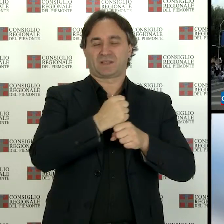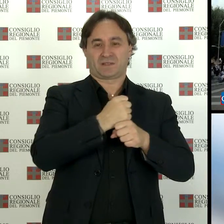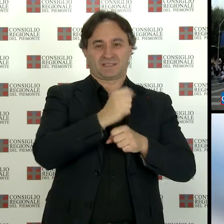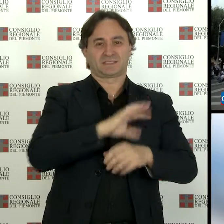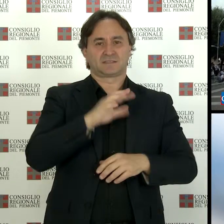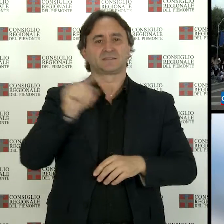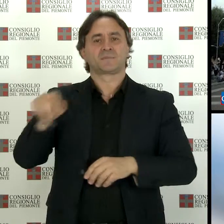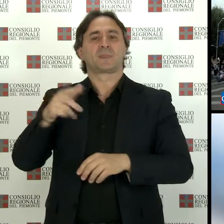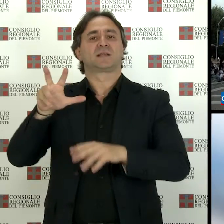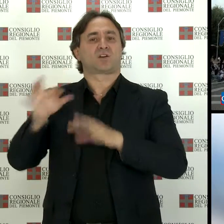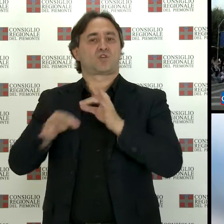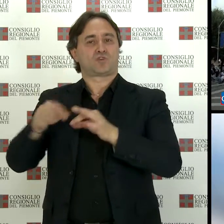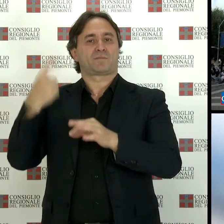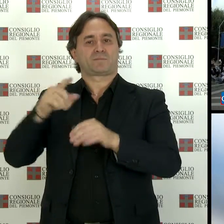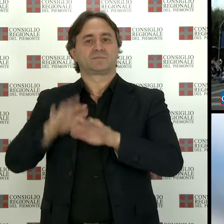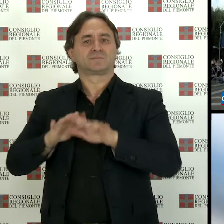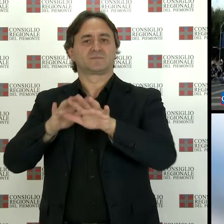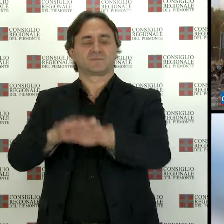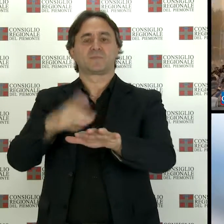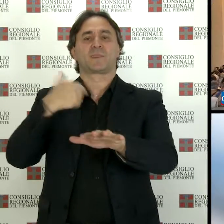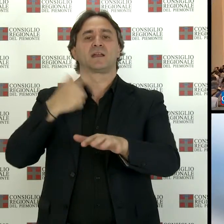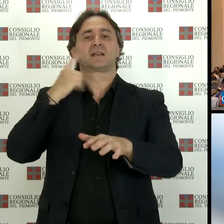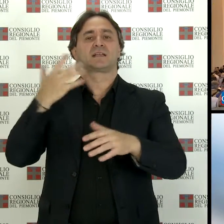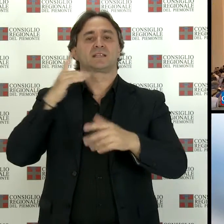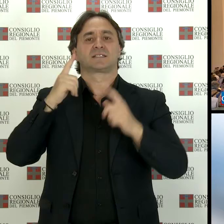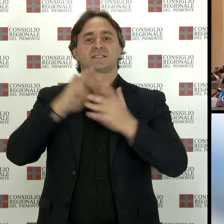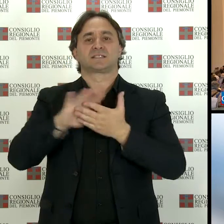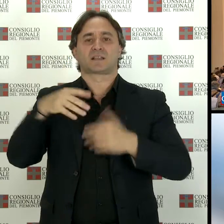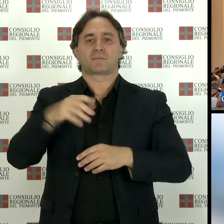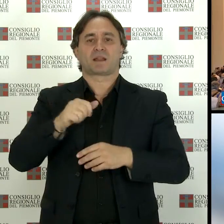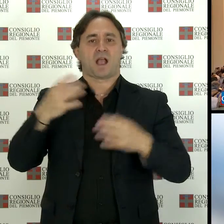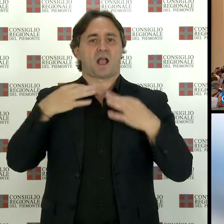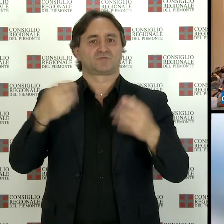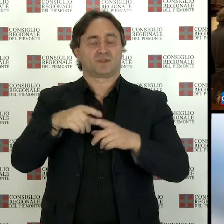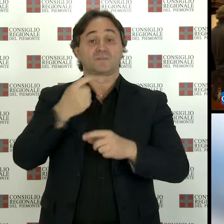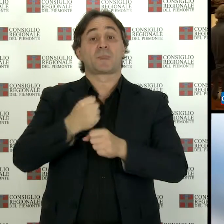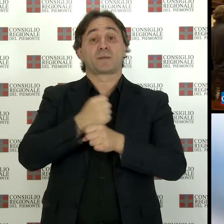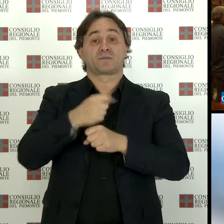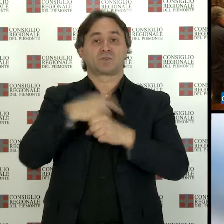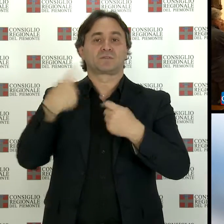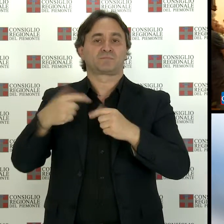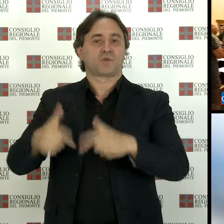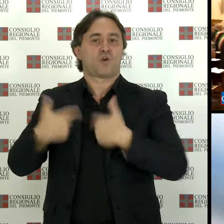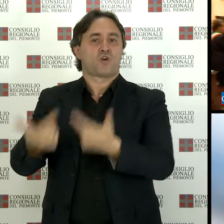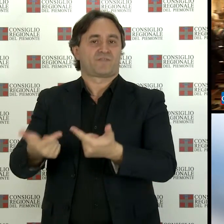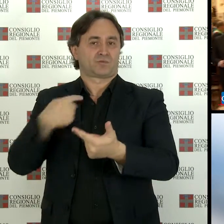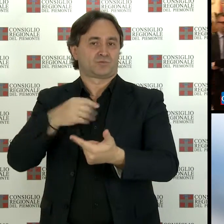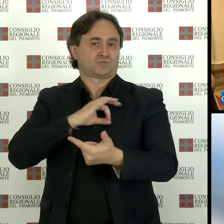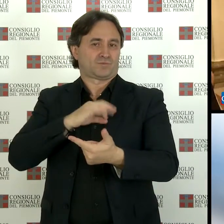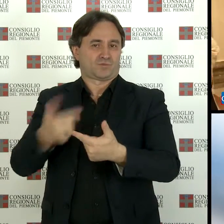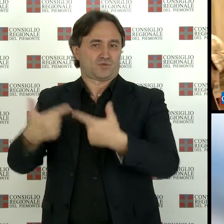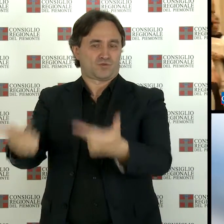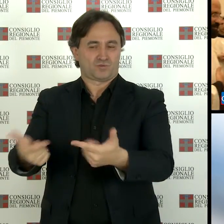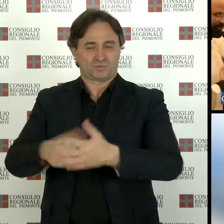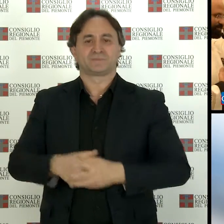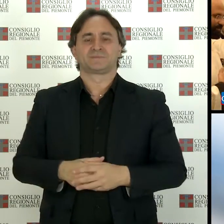al corteo verso la Basilica Papale Santa Maria delle Angeli in Porziuncola, dove il Piemonte ha offerto i doni durante la commemorazione del transito di